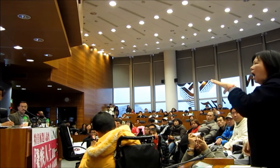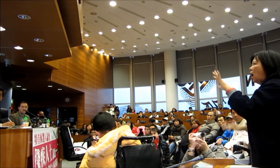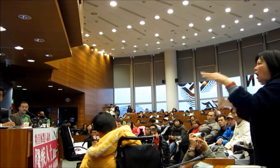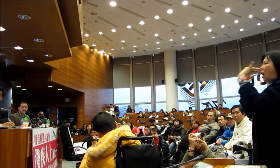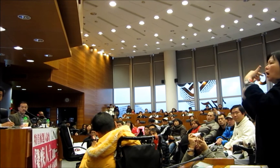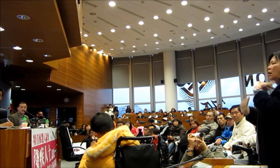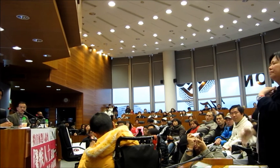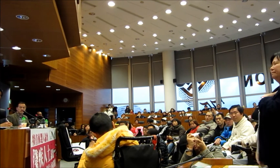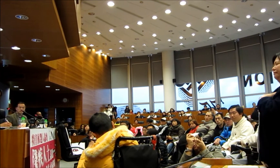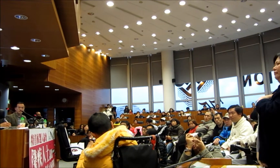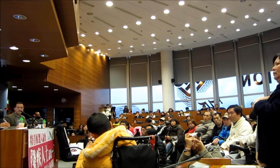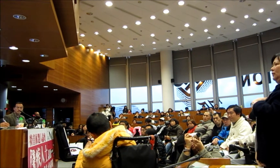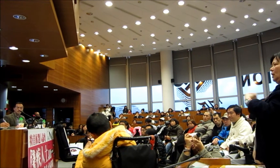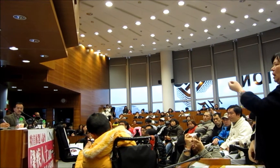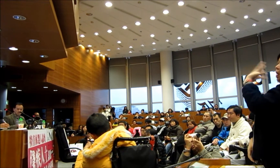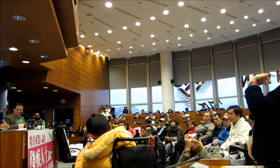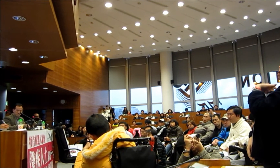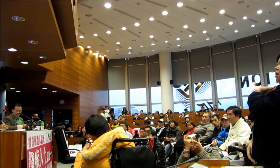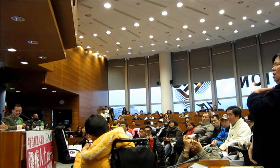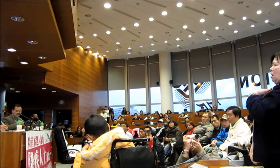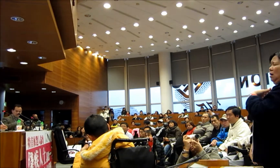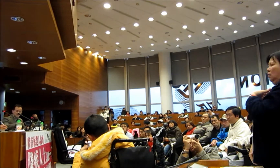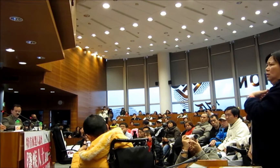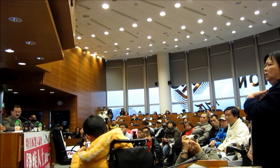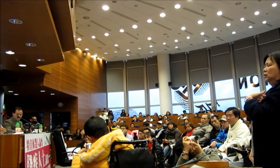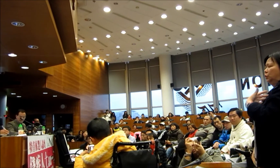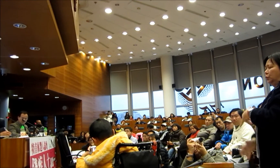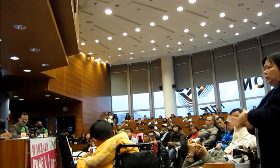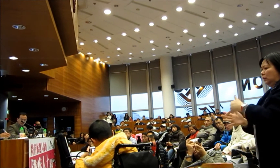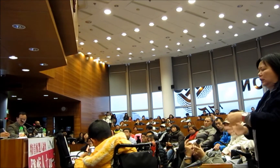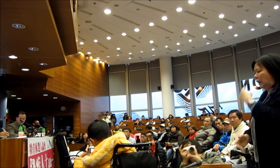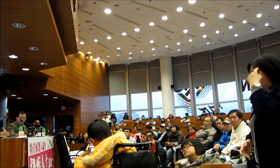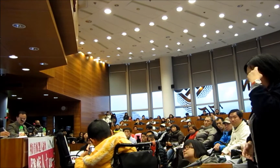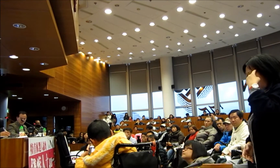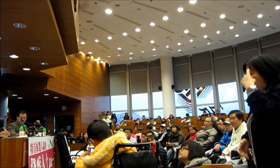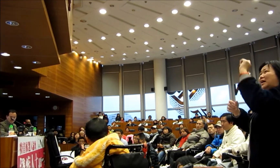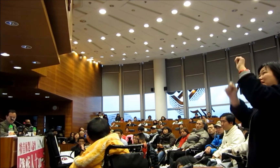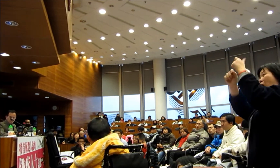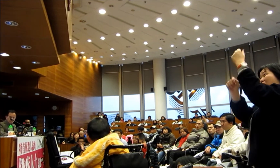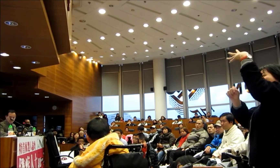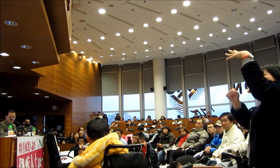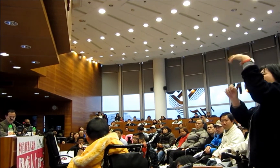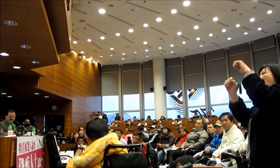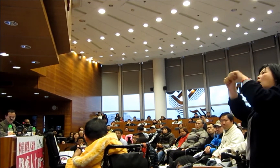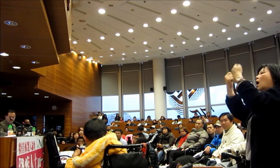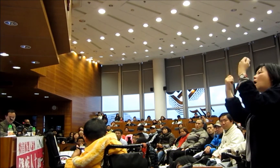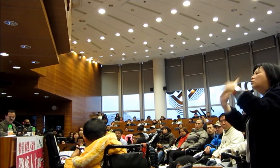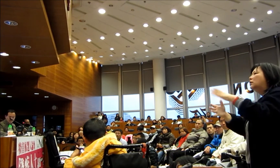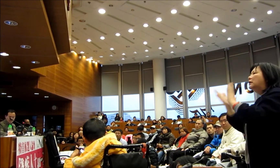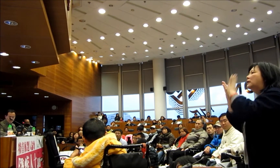很多時候都壞的如果喊然後那人又看著它就覺得很不開心得對農人